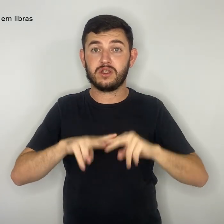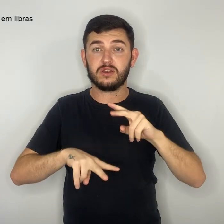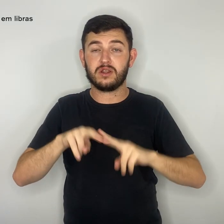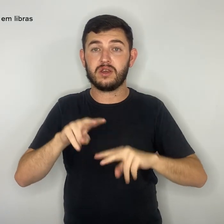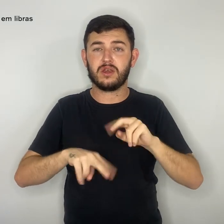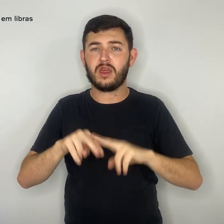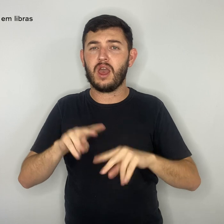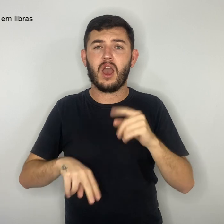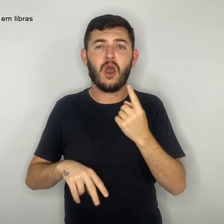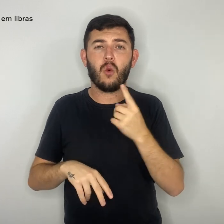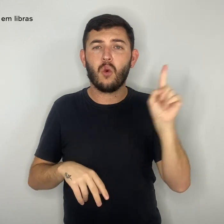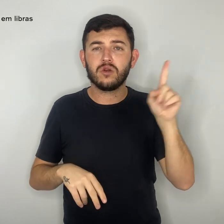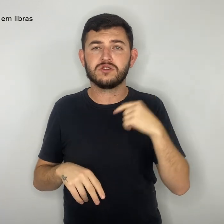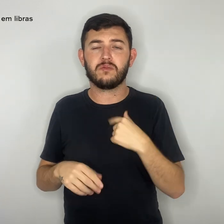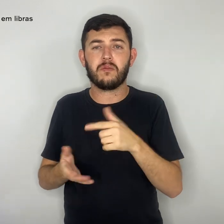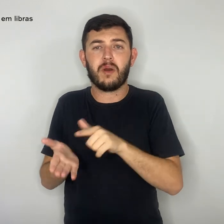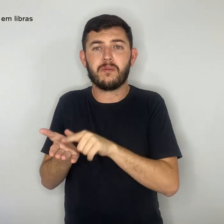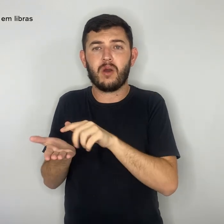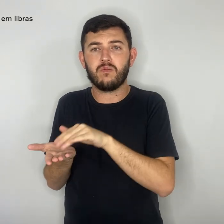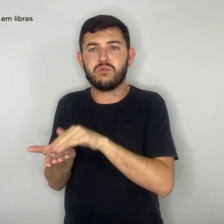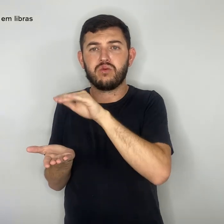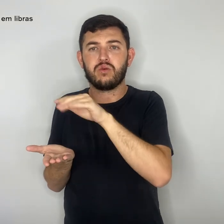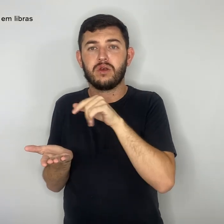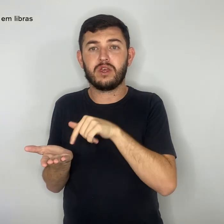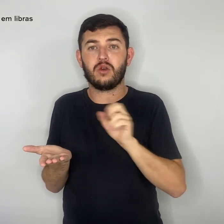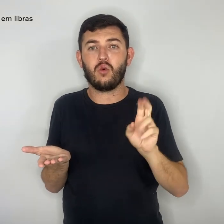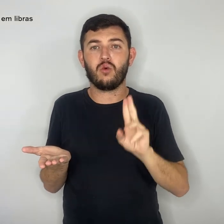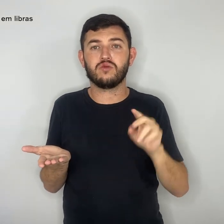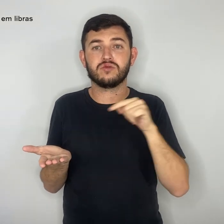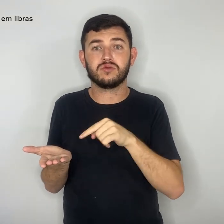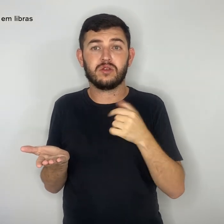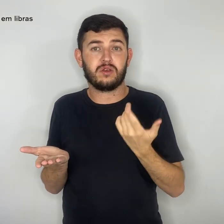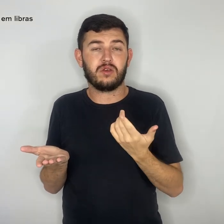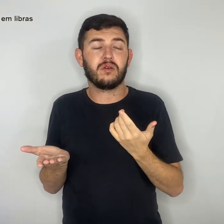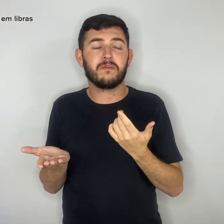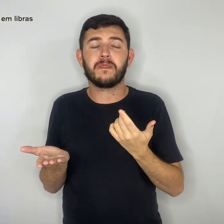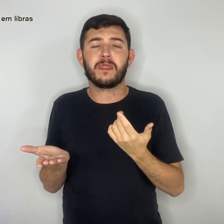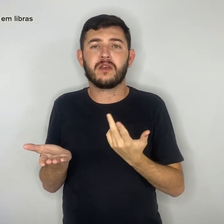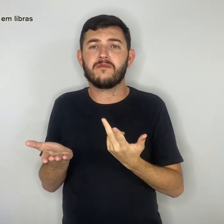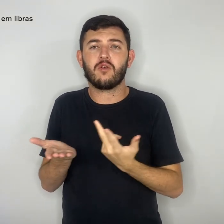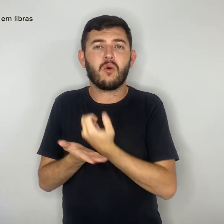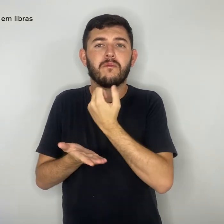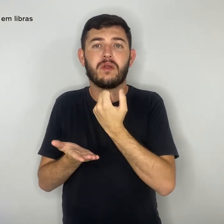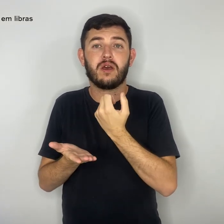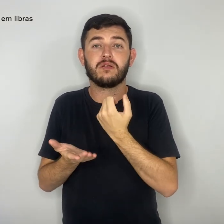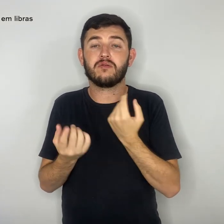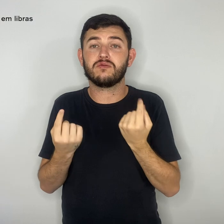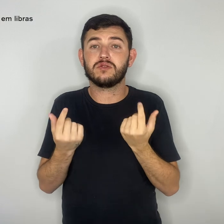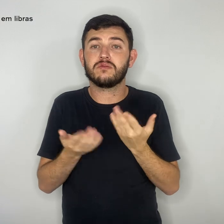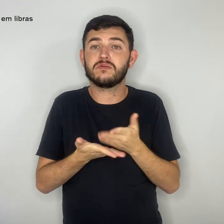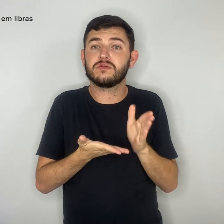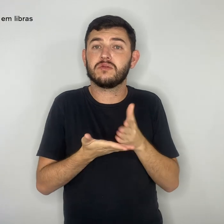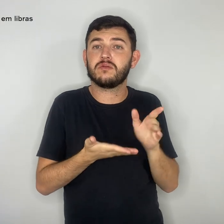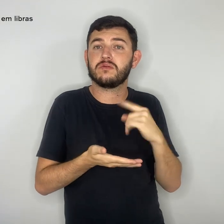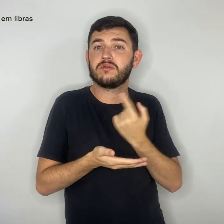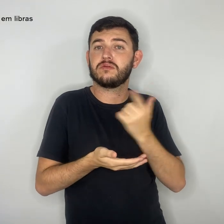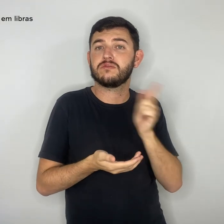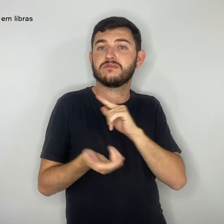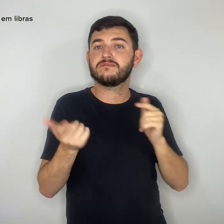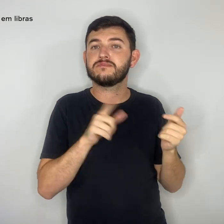papel em uso, que foram compradas com o restinho de dinheiro que conseguimos na festa junina e